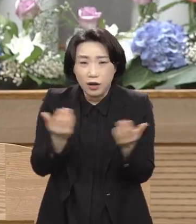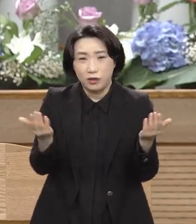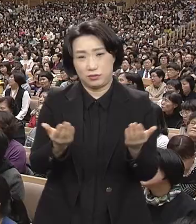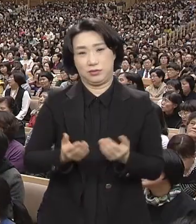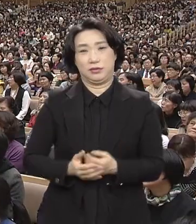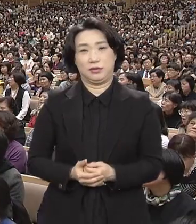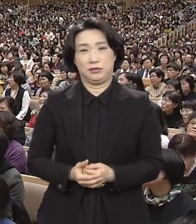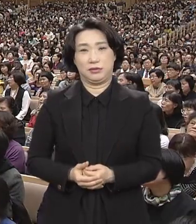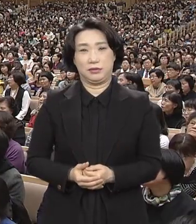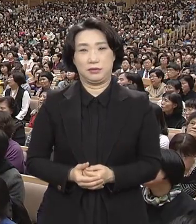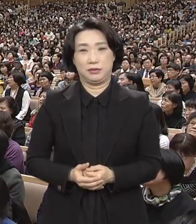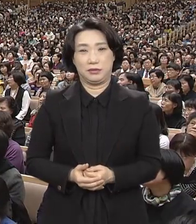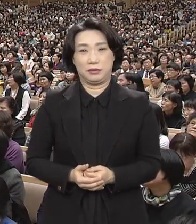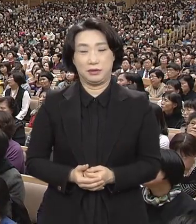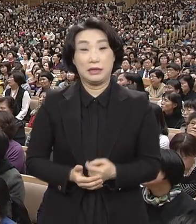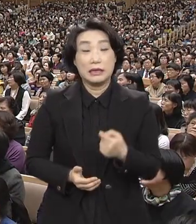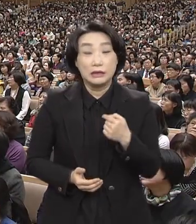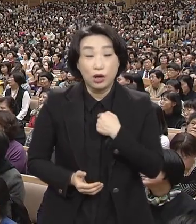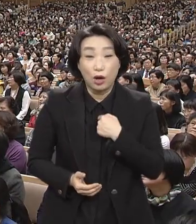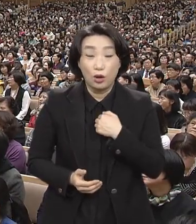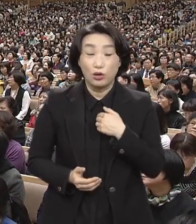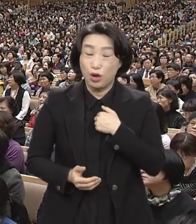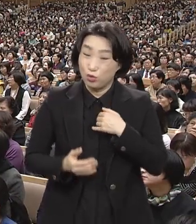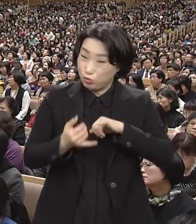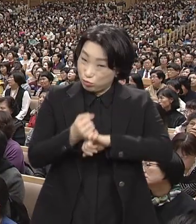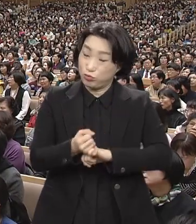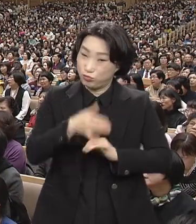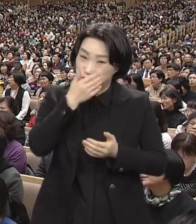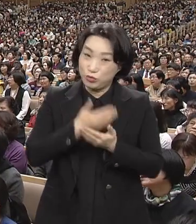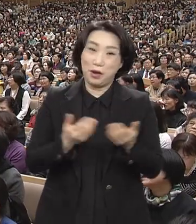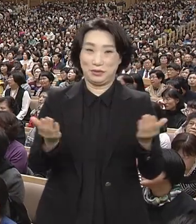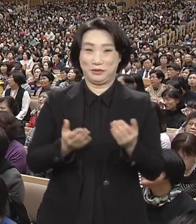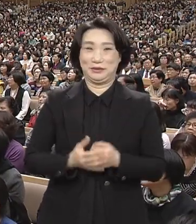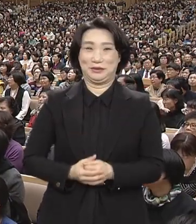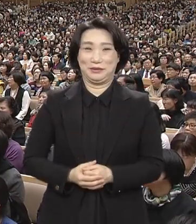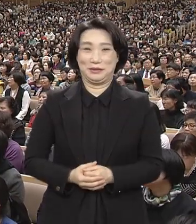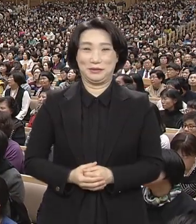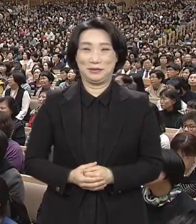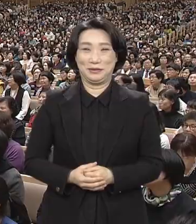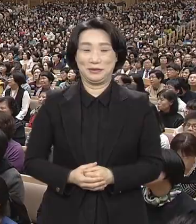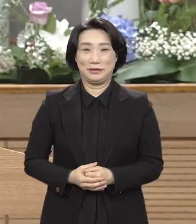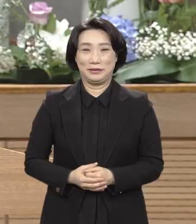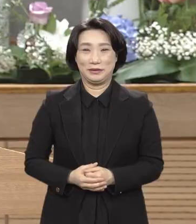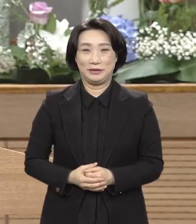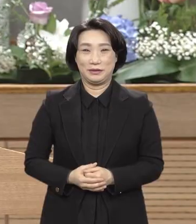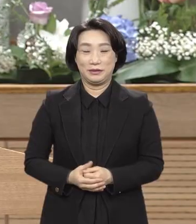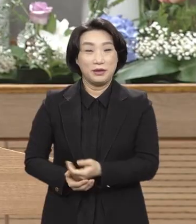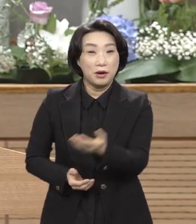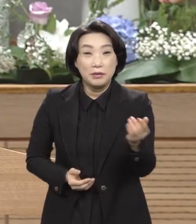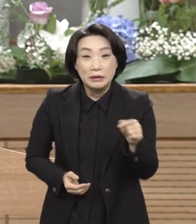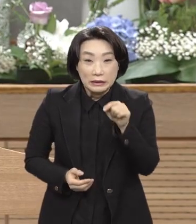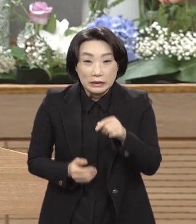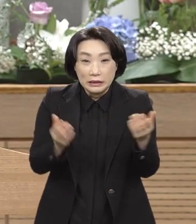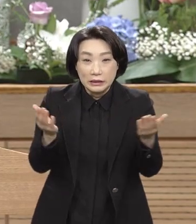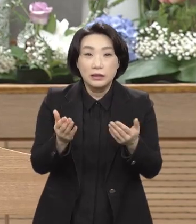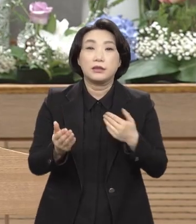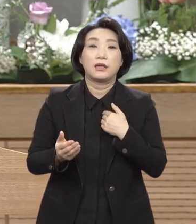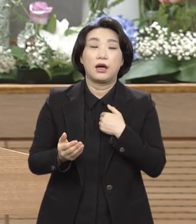나에게도 큰 사건이라 이 말입니다 이런 사건이 나오여서 주신